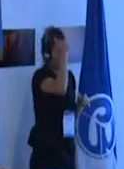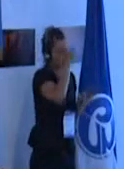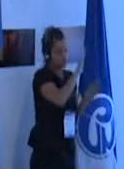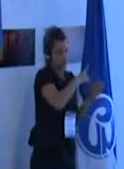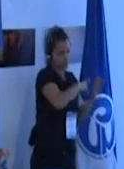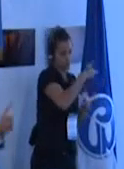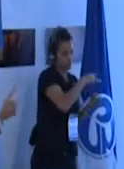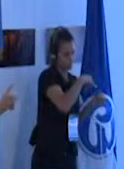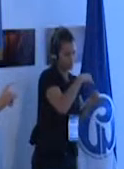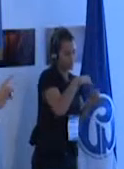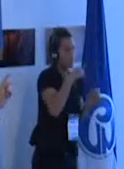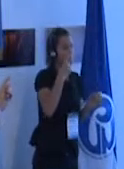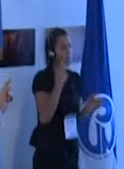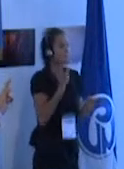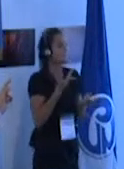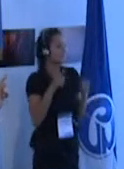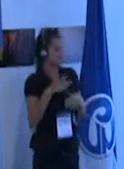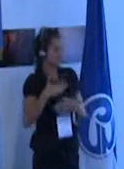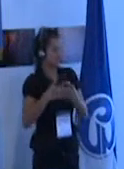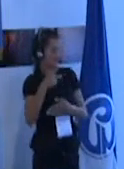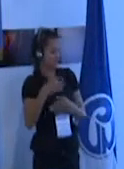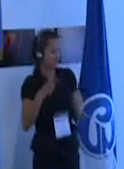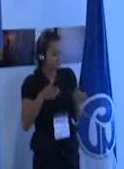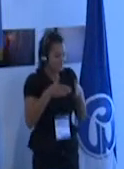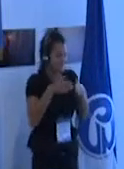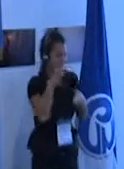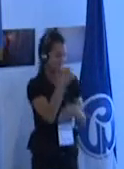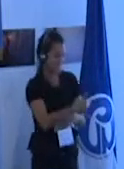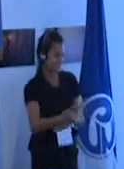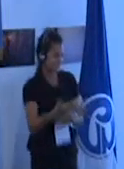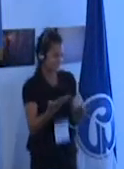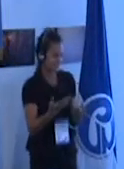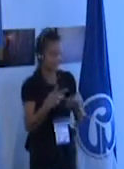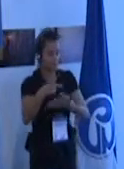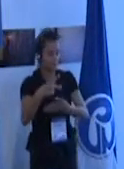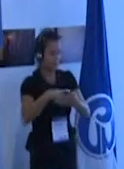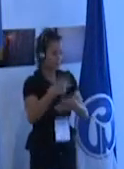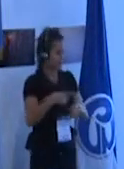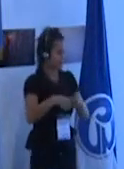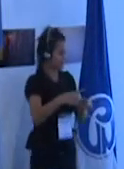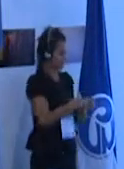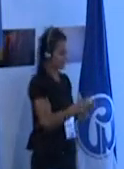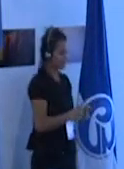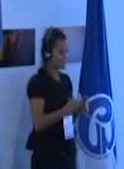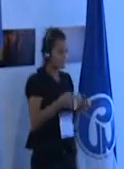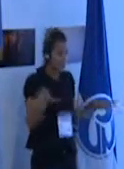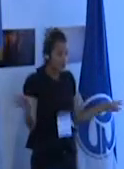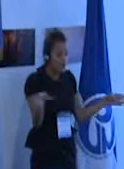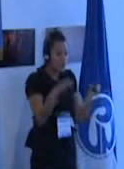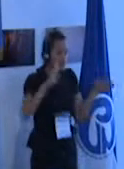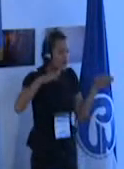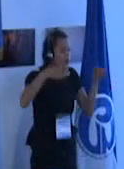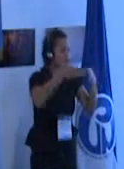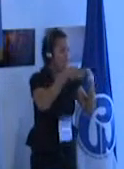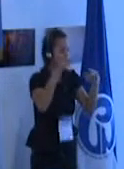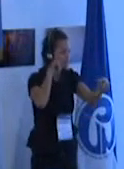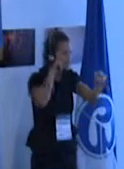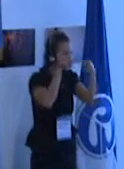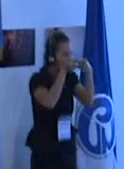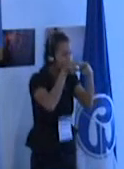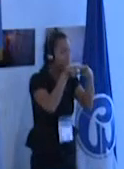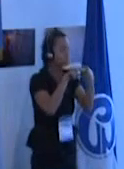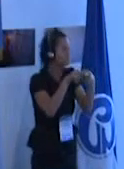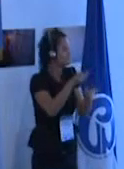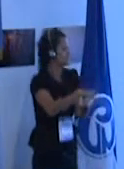tienen sus propios proyectos para los niños los proyectos no son los mismos pero el ideal la finalidad el objetivo